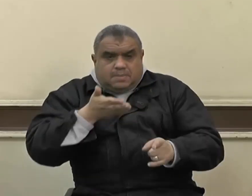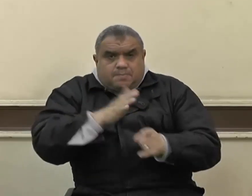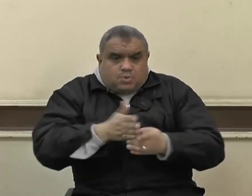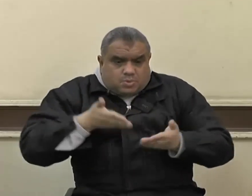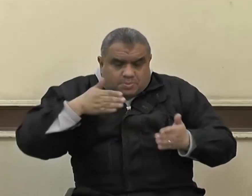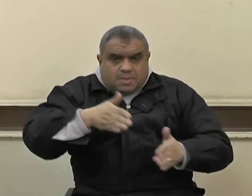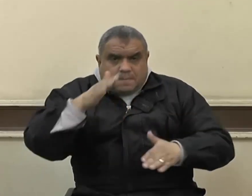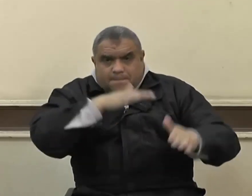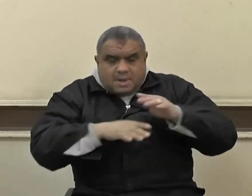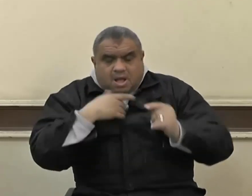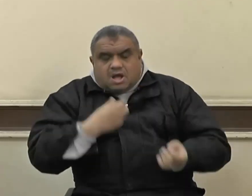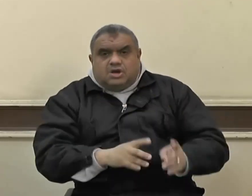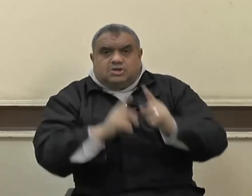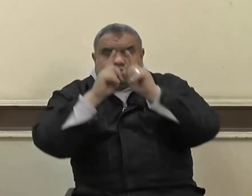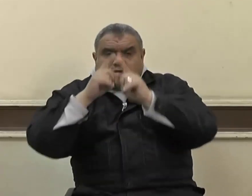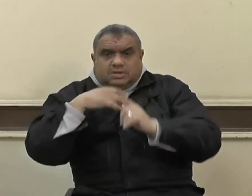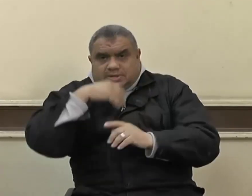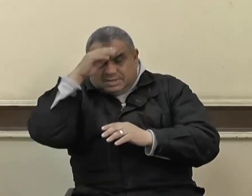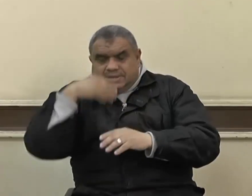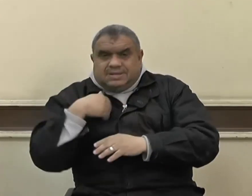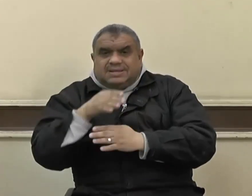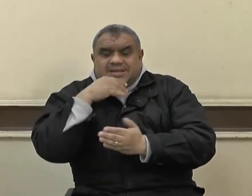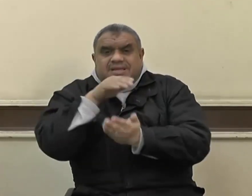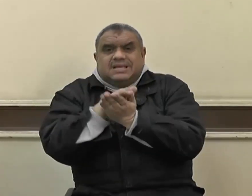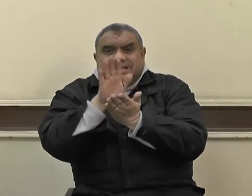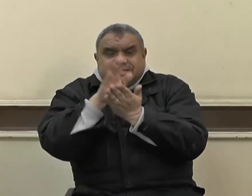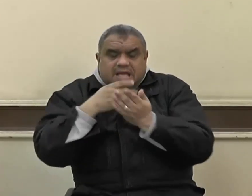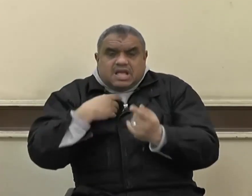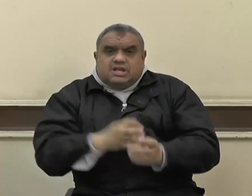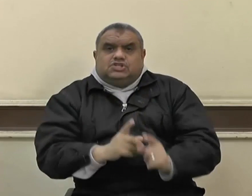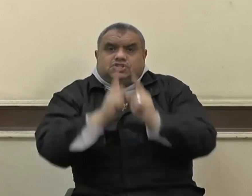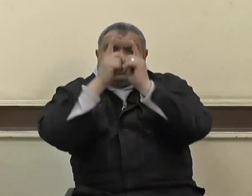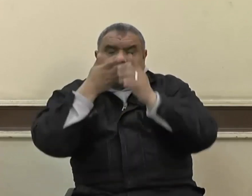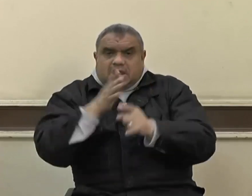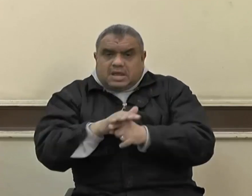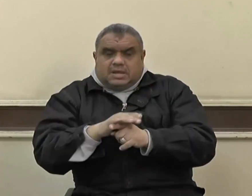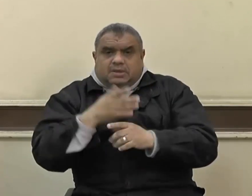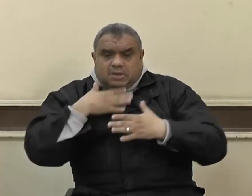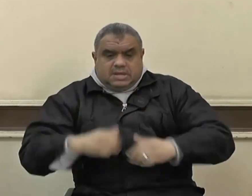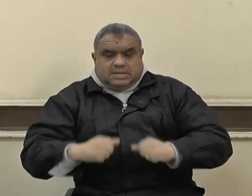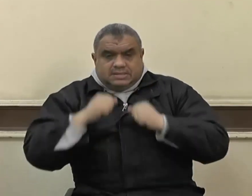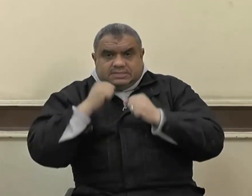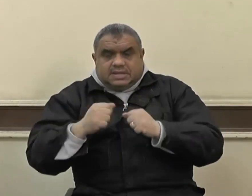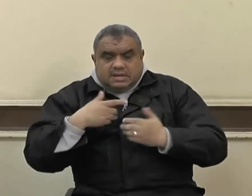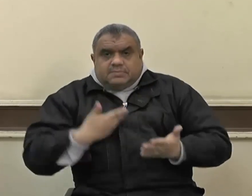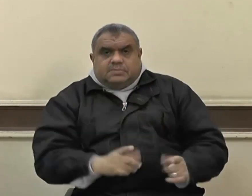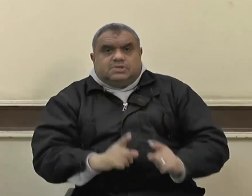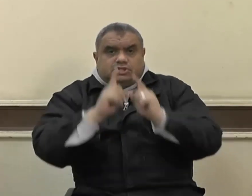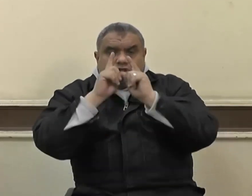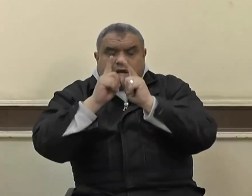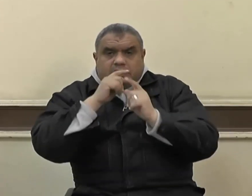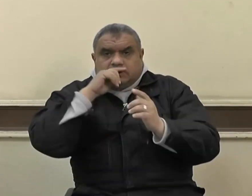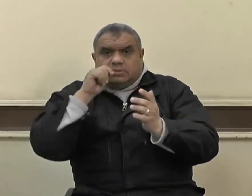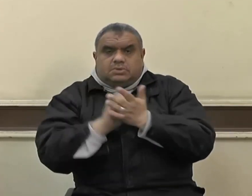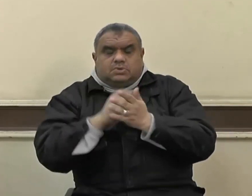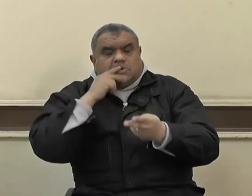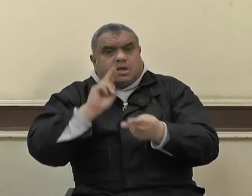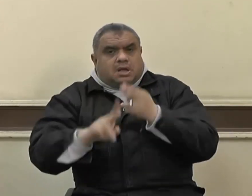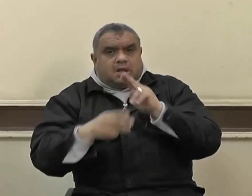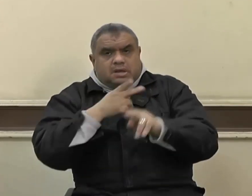ثم مات فهو شهيد والنفساء ومن مات على فراشه يريد